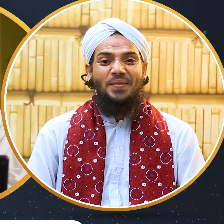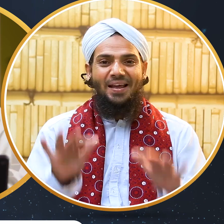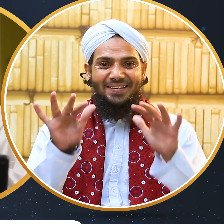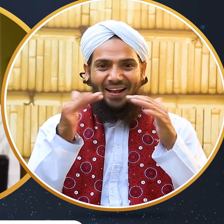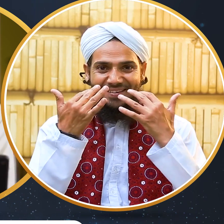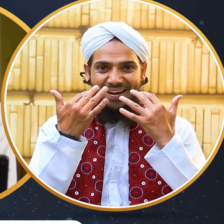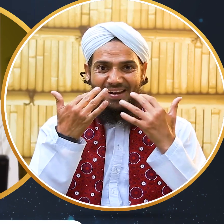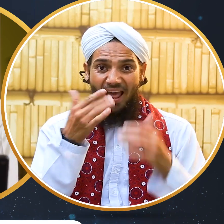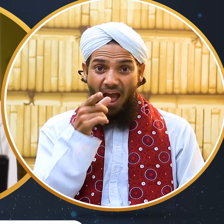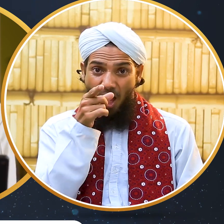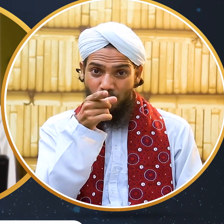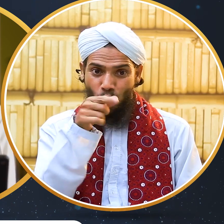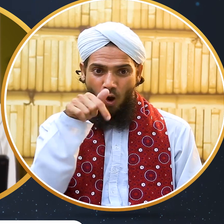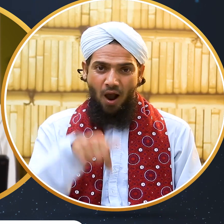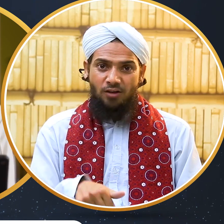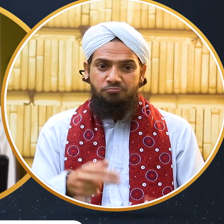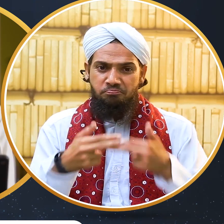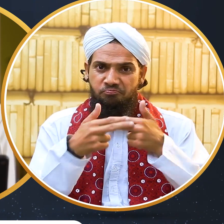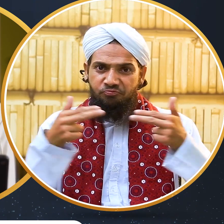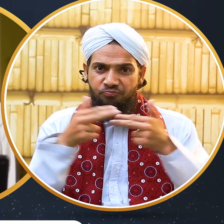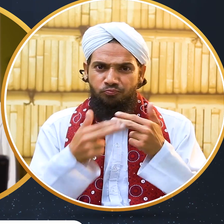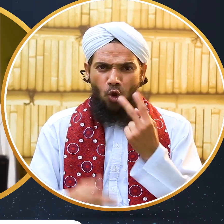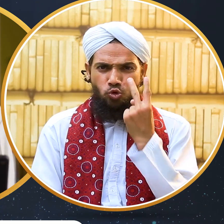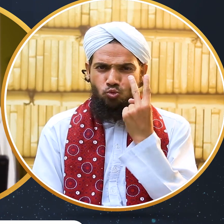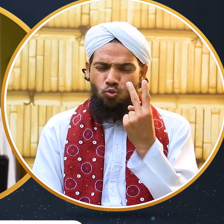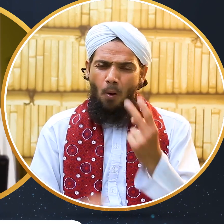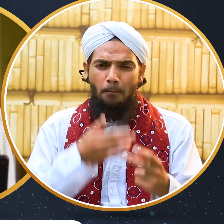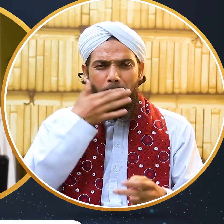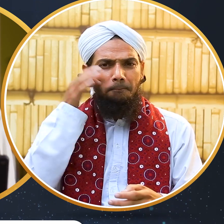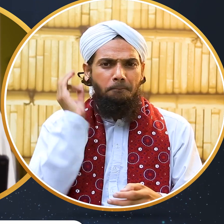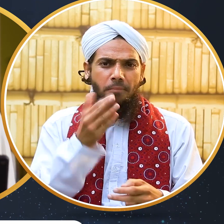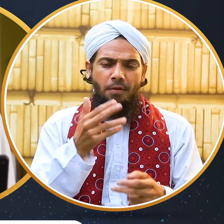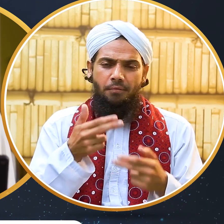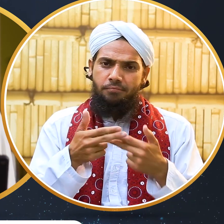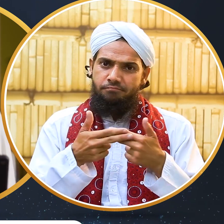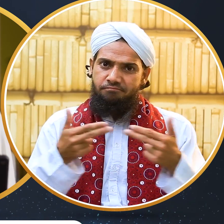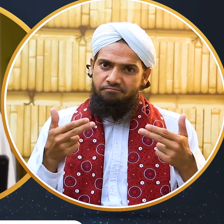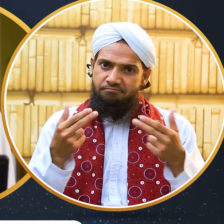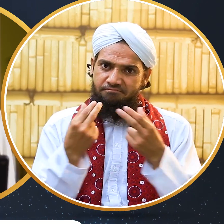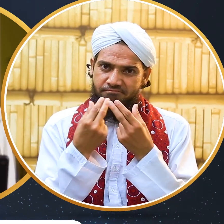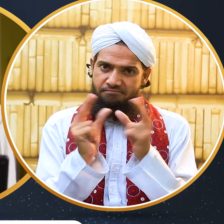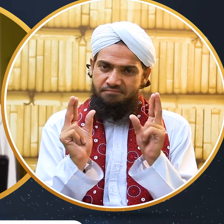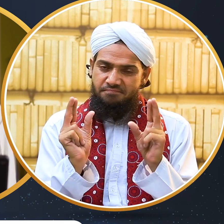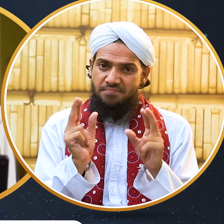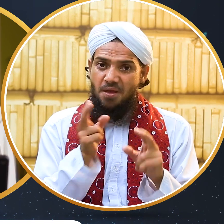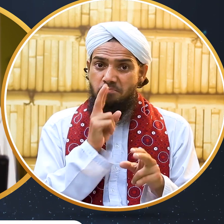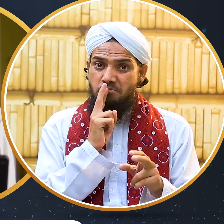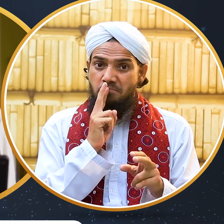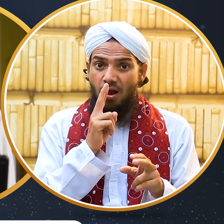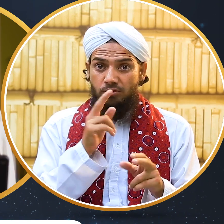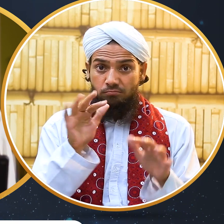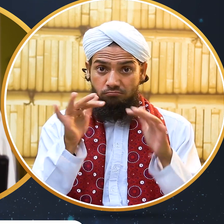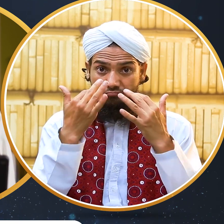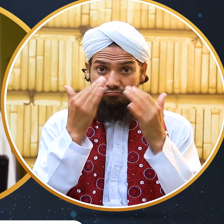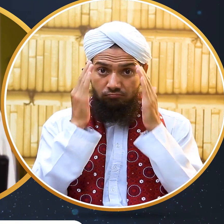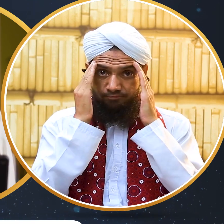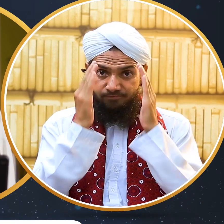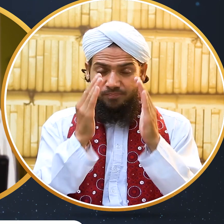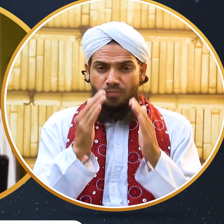ناظرین آپ کو آج دو بڑے امیزنگ پڑوسیوں کی کہانی سنانی ہے کمال کا واقعہ ہے غور سے سنیے گا ایک